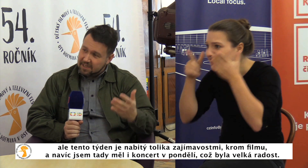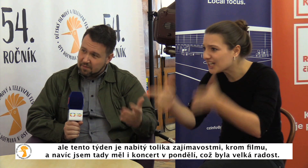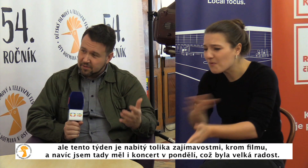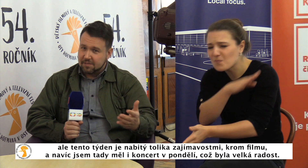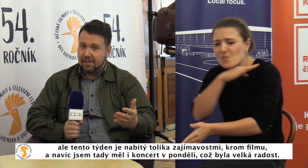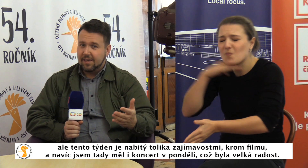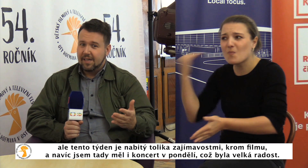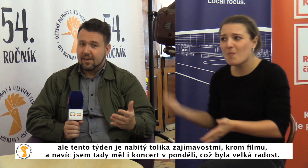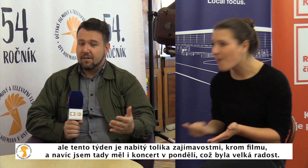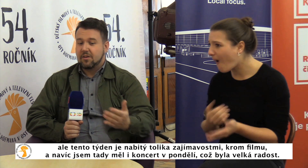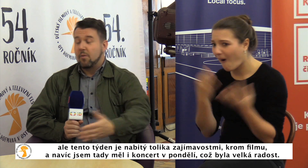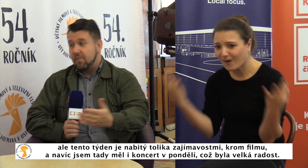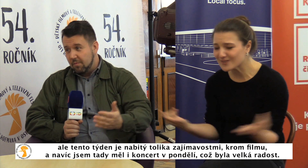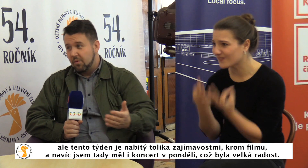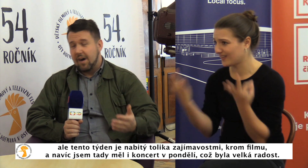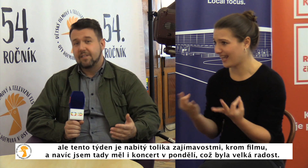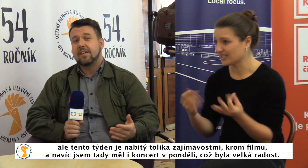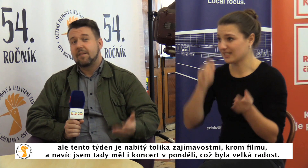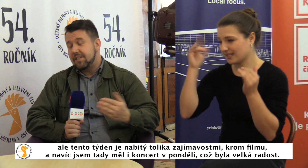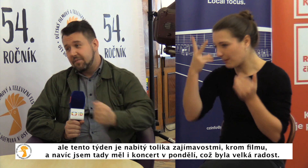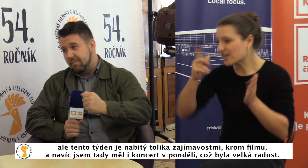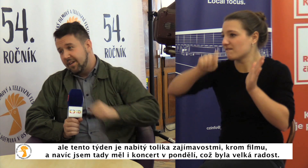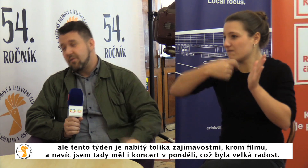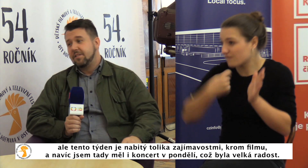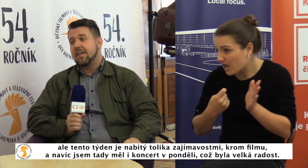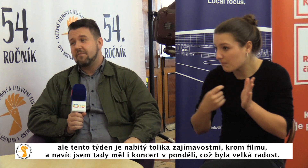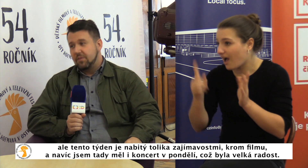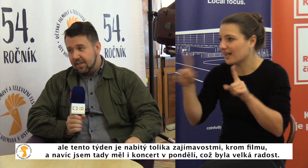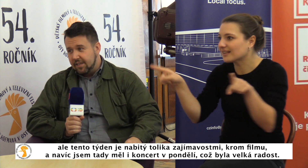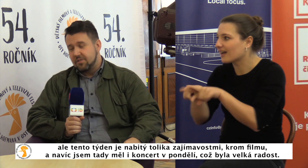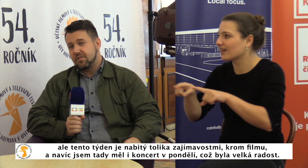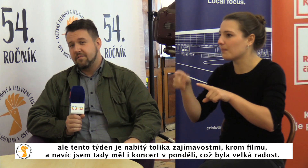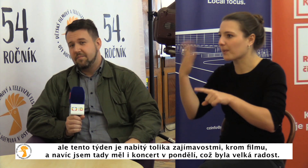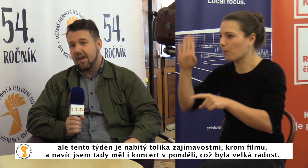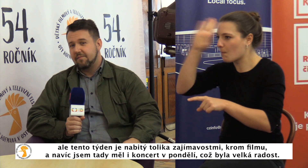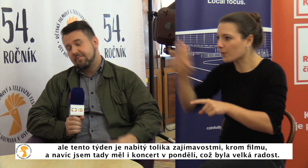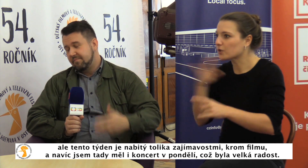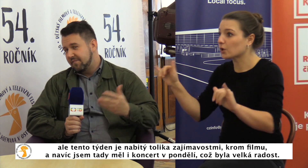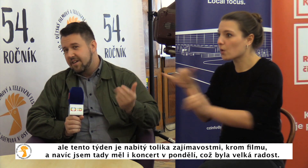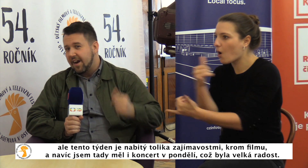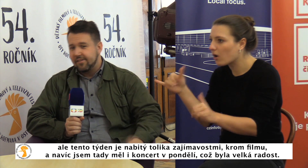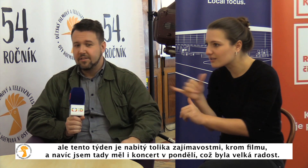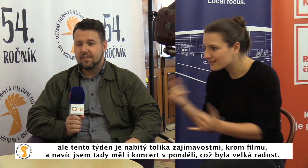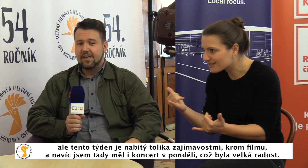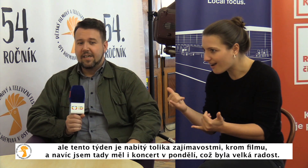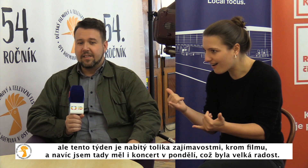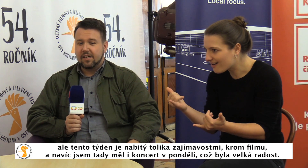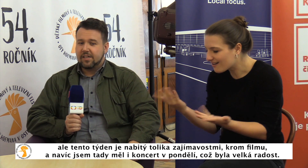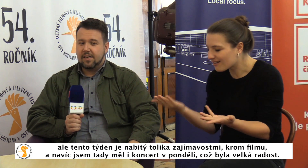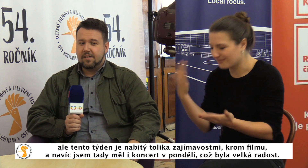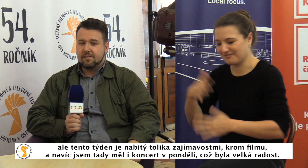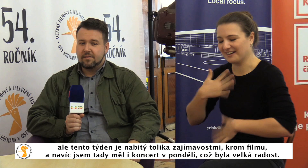zajímavostmi, krom filmu a navíc jsem tady měl i koncert v pondělí, což byla velká radost.